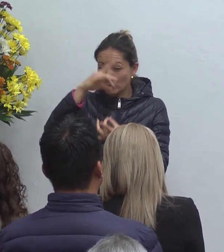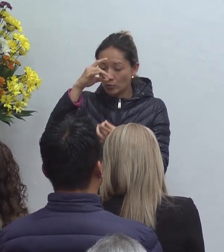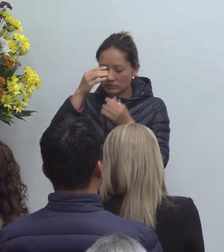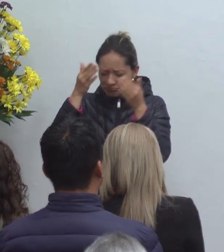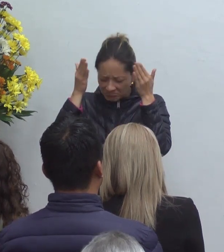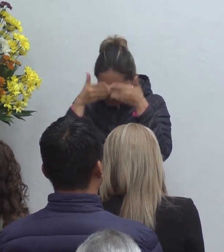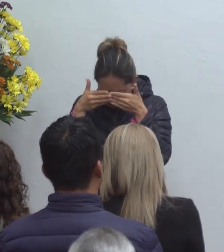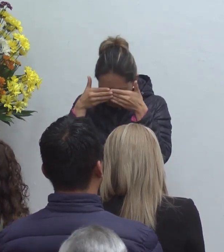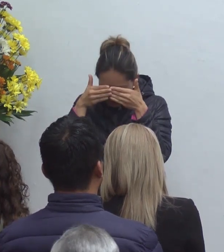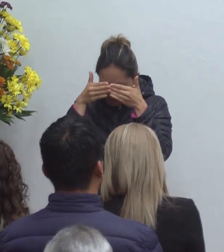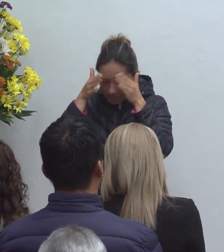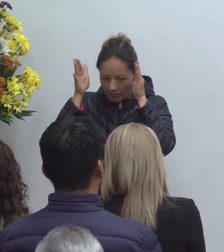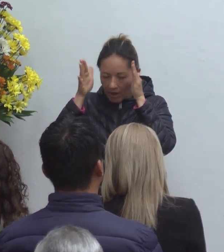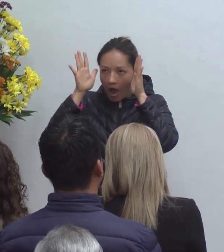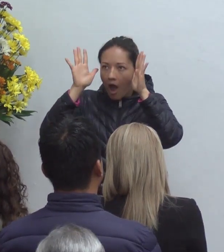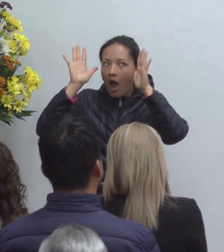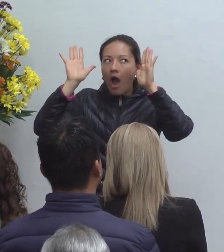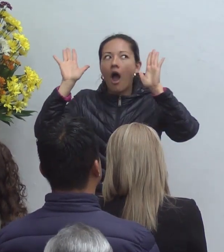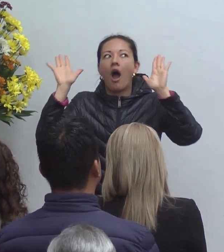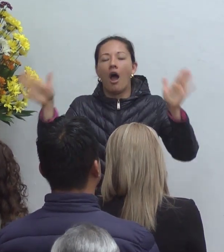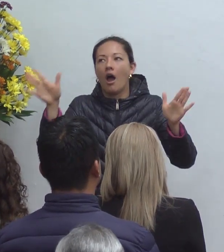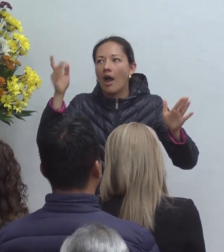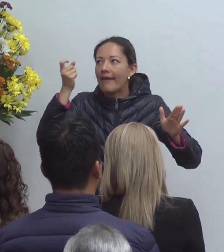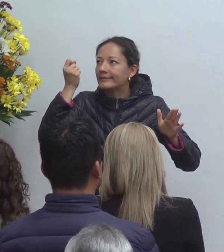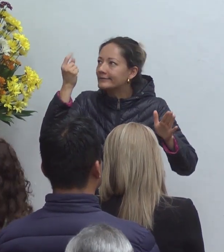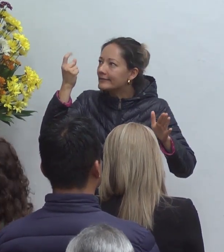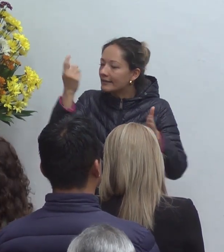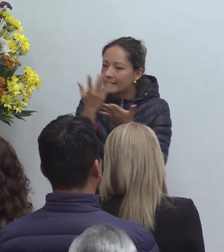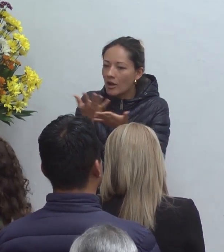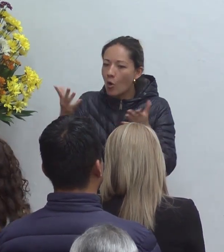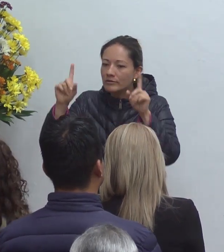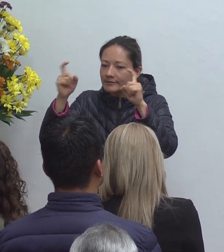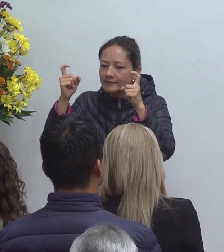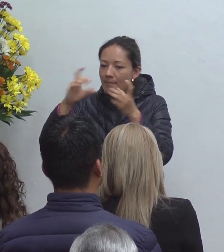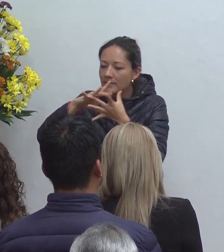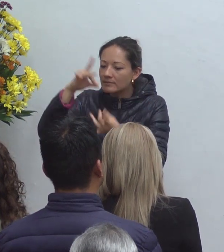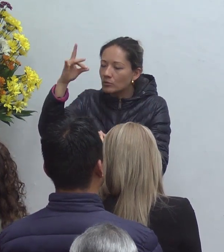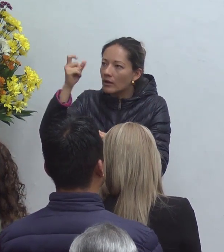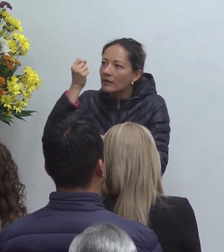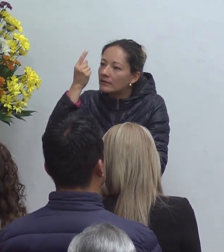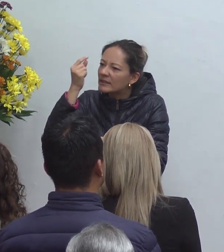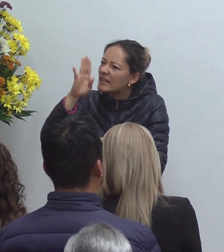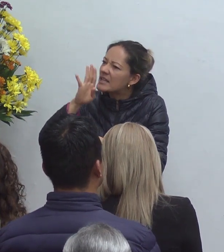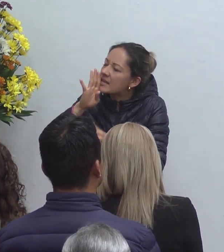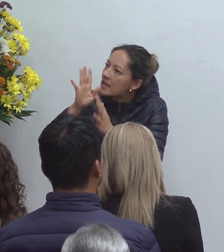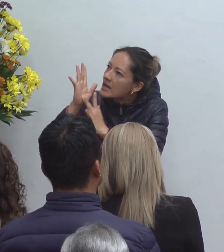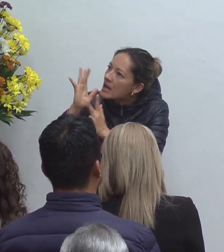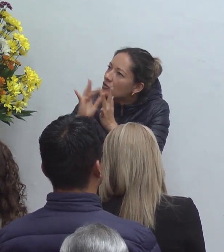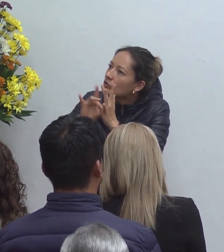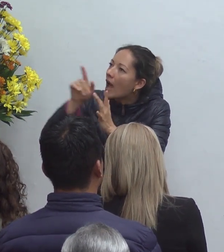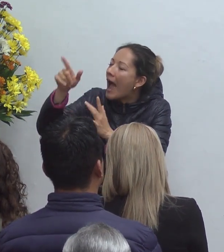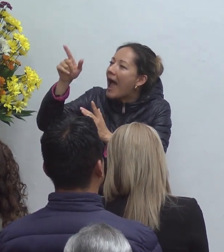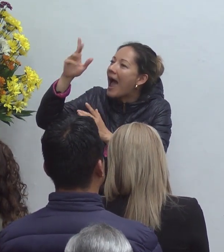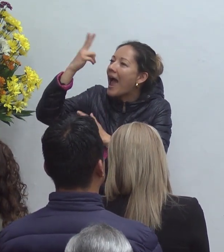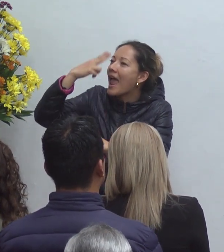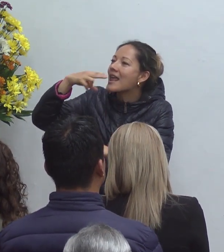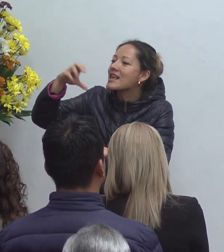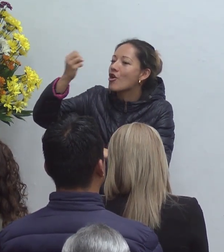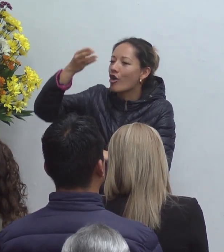entendimiento espiritual para que nosotros podamos ver quién es jesús que él es el cristo el hijo del dios viviente para que viendo